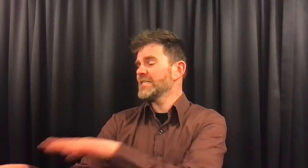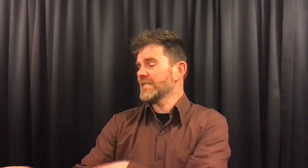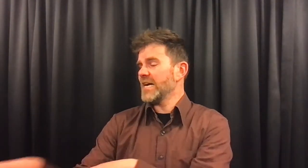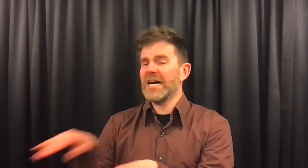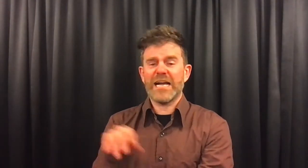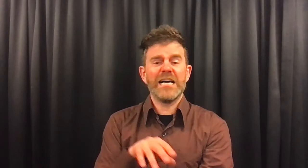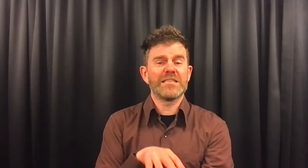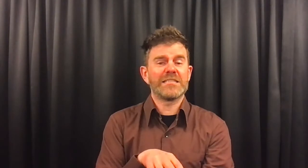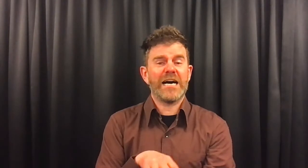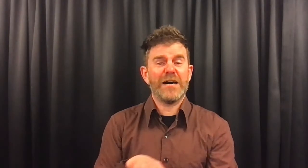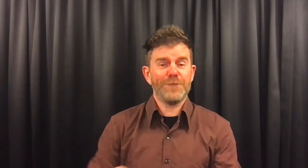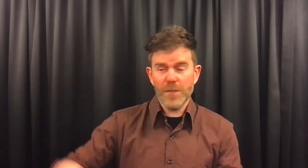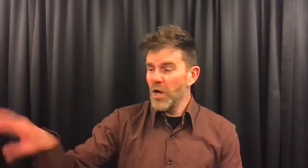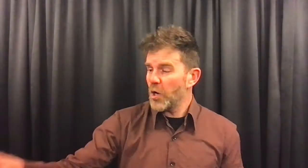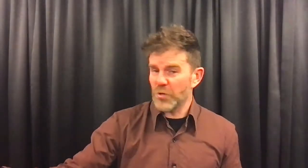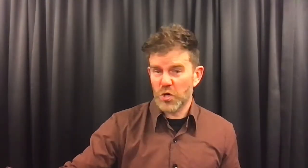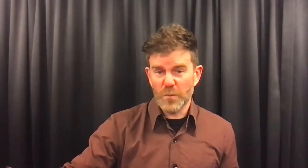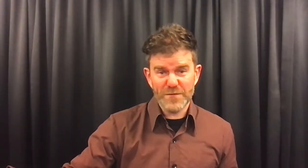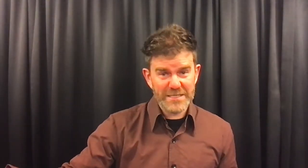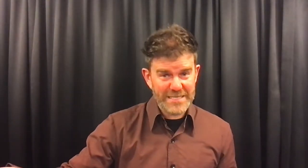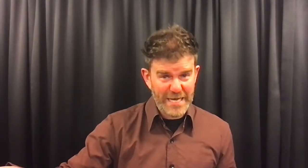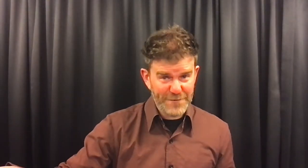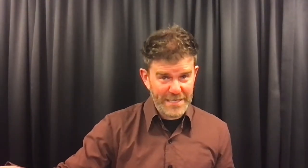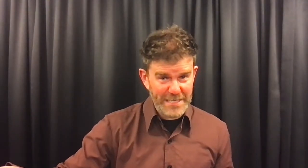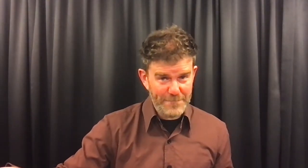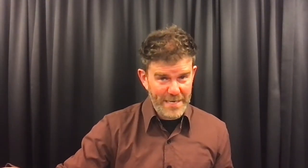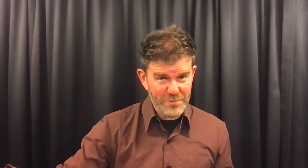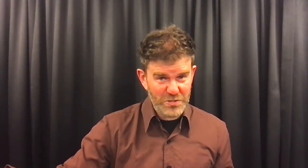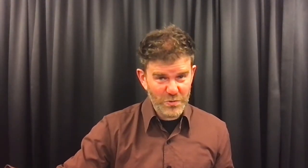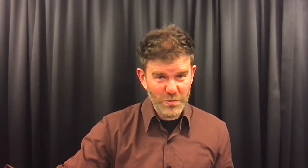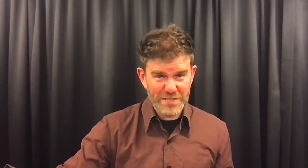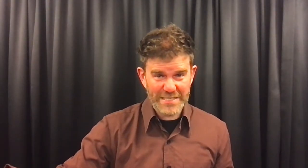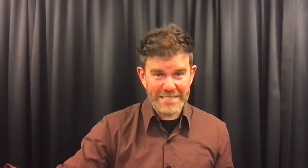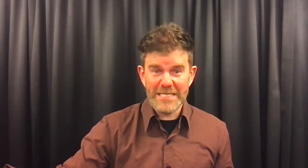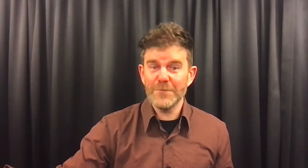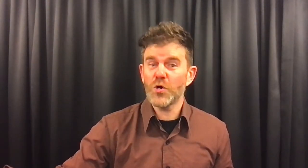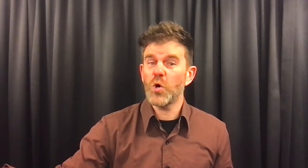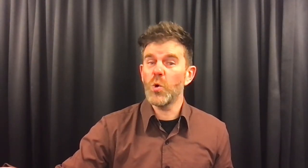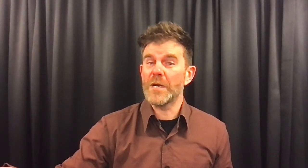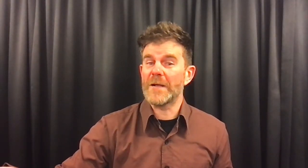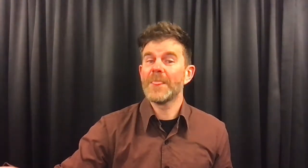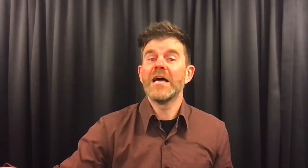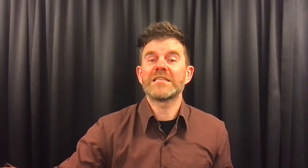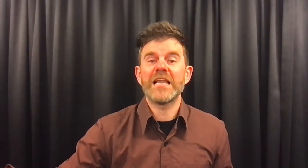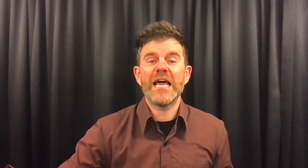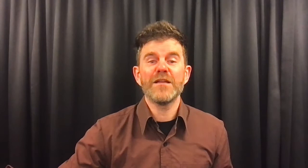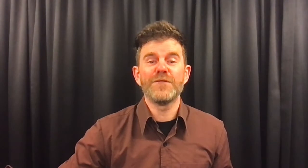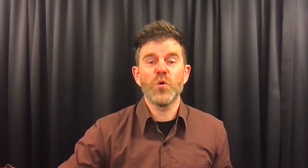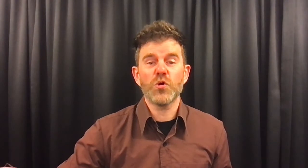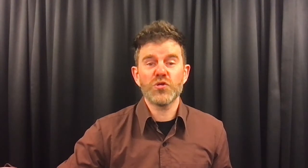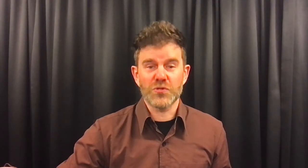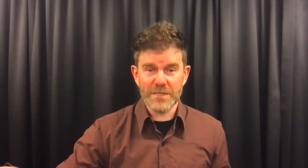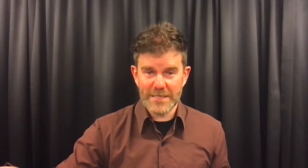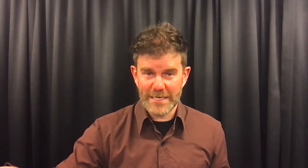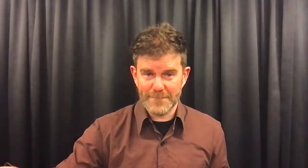elkaar aan die tafel. Op de kop van de tafel in die babystoel zat de nieuwe koning. Het kleine vogeltje zonder naam.